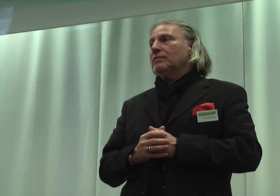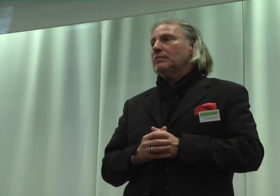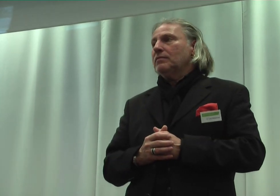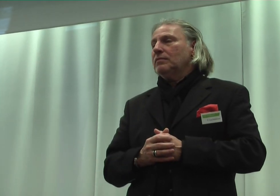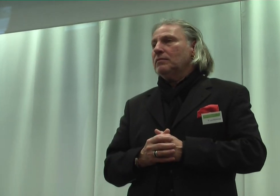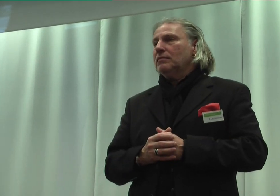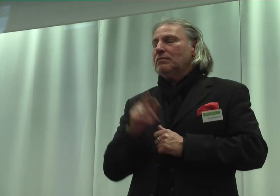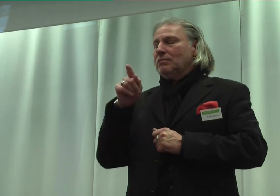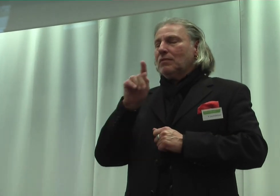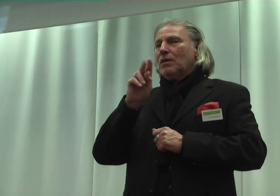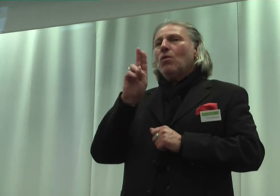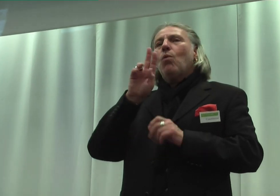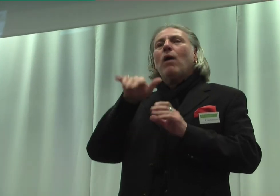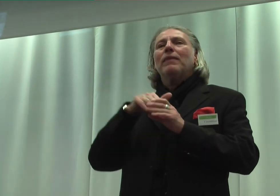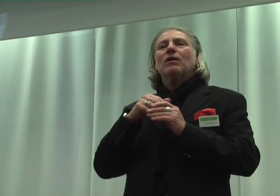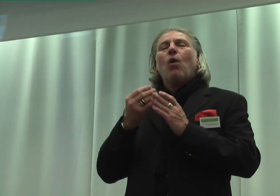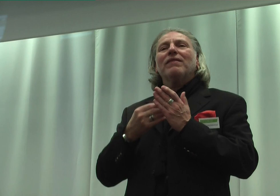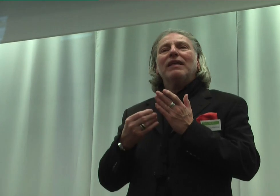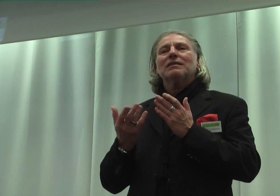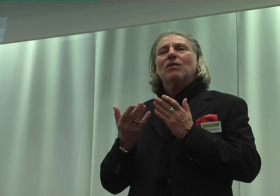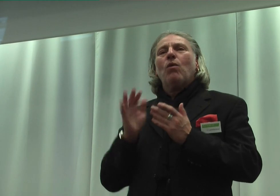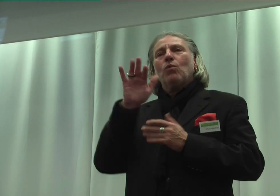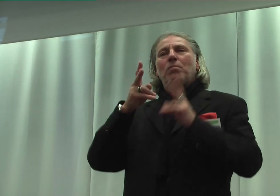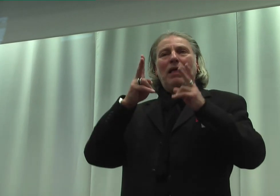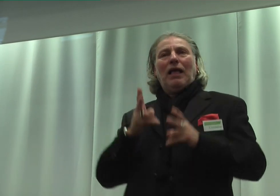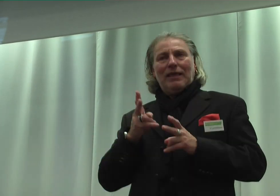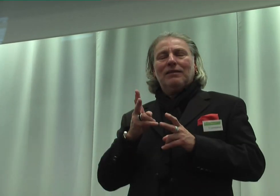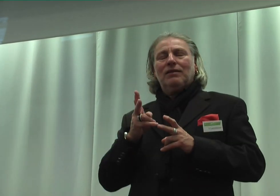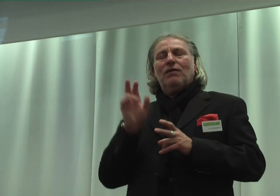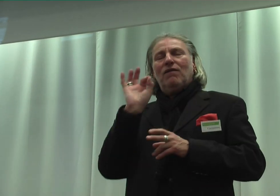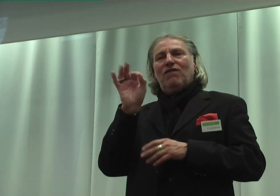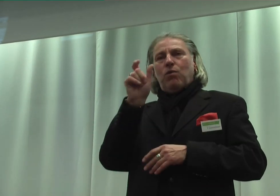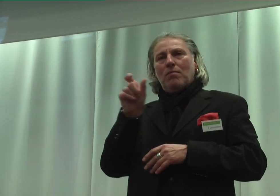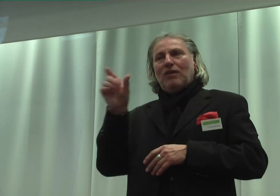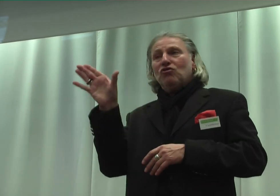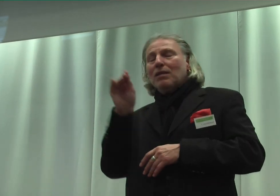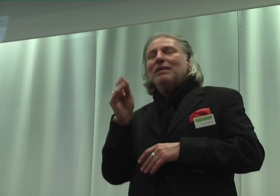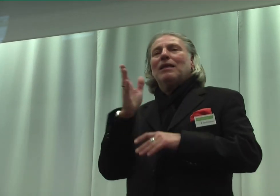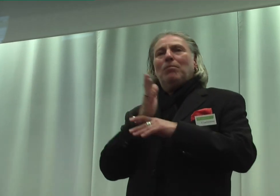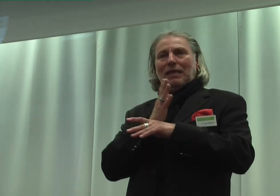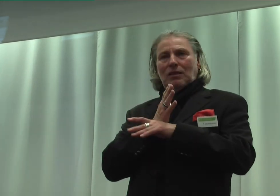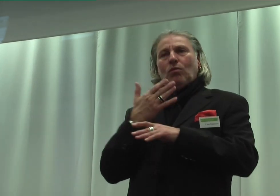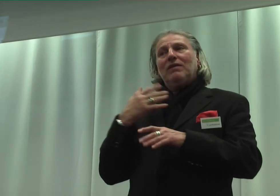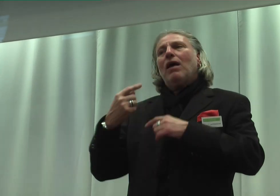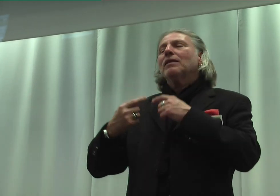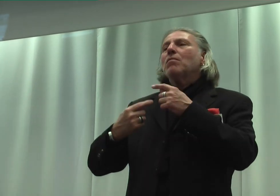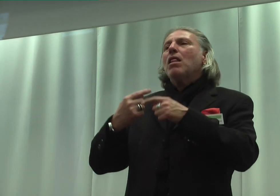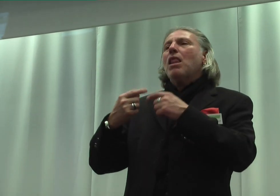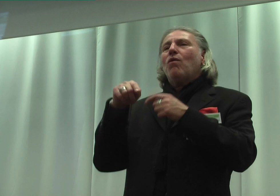Die UN-Konvention für die Rechte von Menschen mit Behinderung, ich werde jetzt laut der Vortrag mit